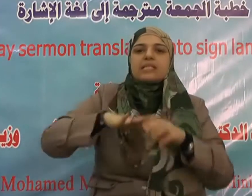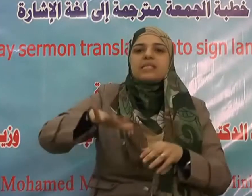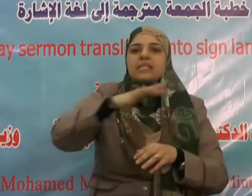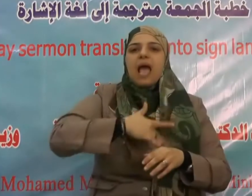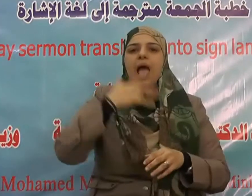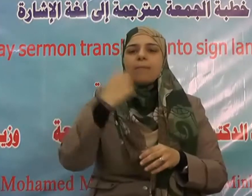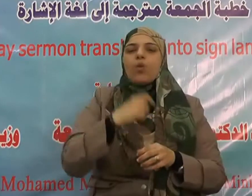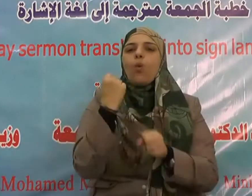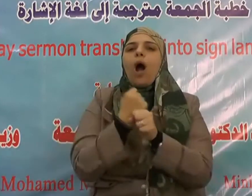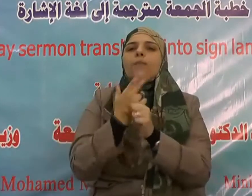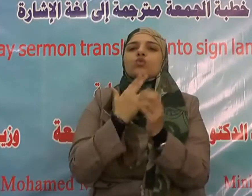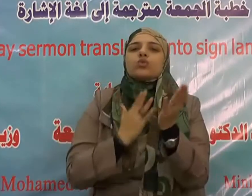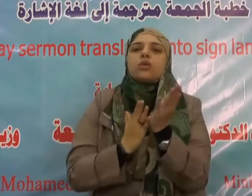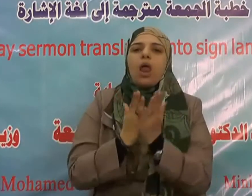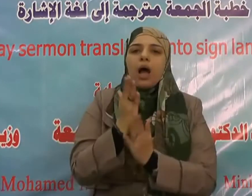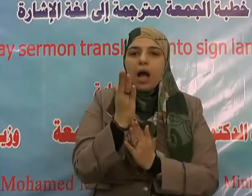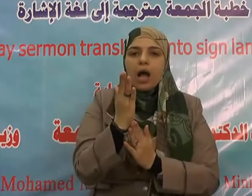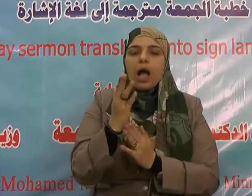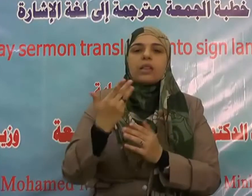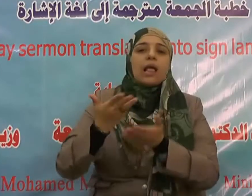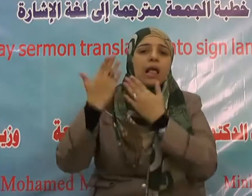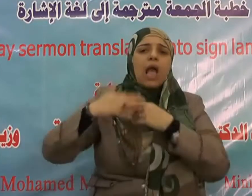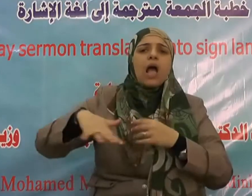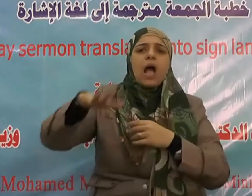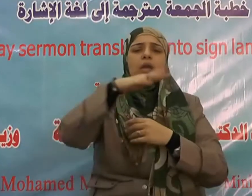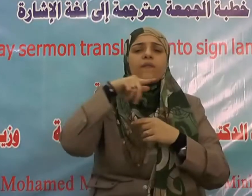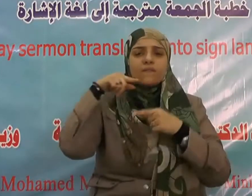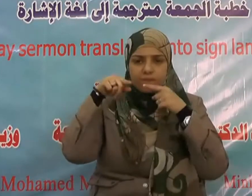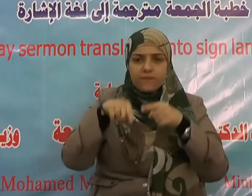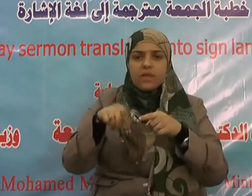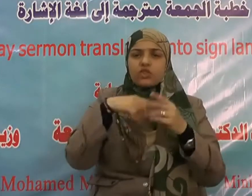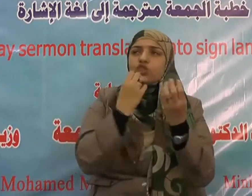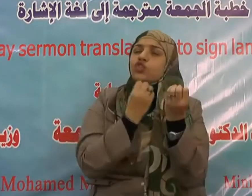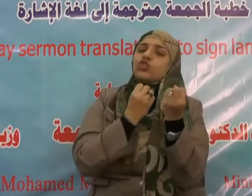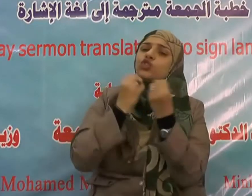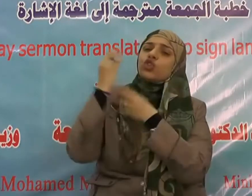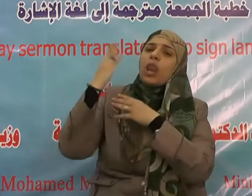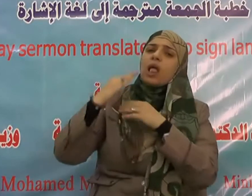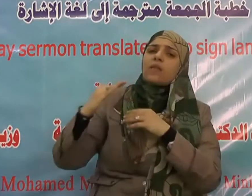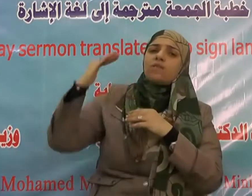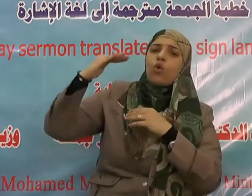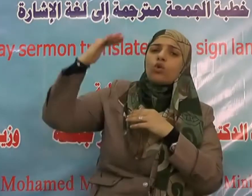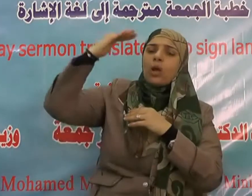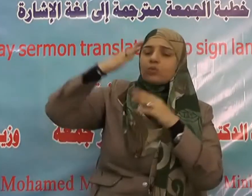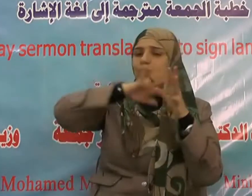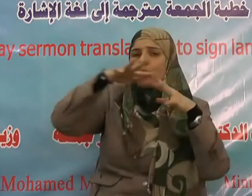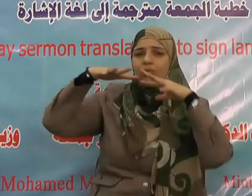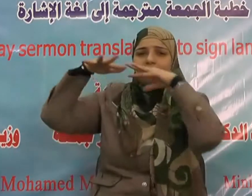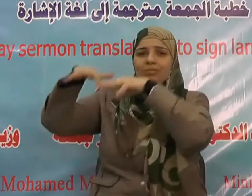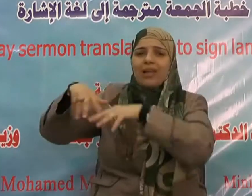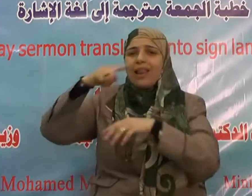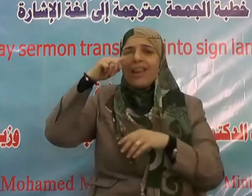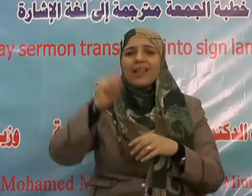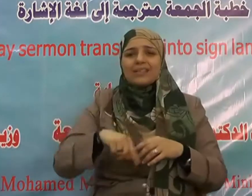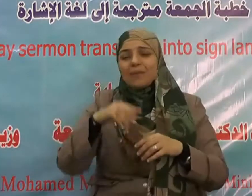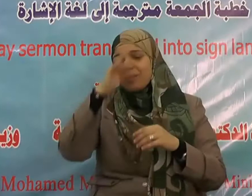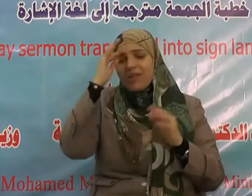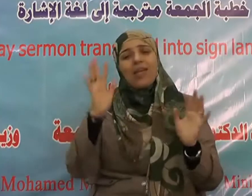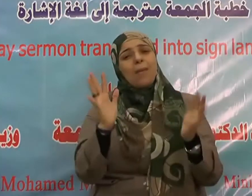الذين آمنوا وعملوا الصالحات إنا لا نضيع أجر من أحسن عملا